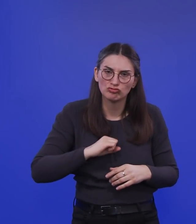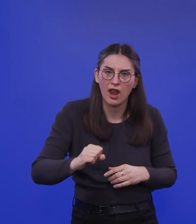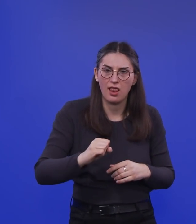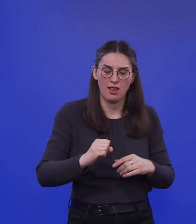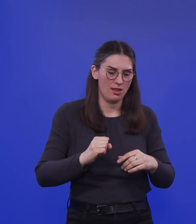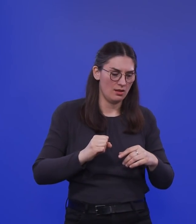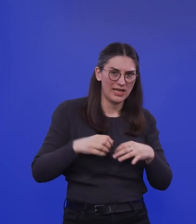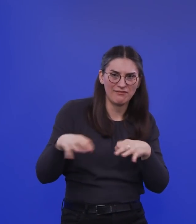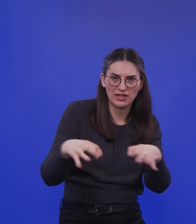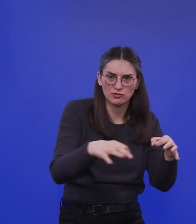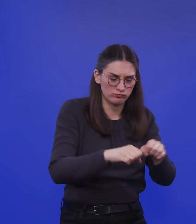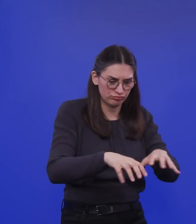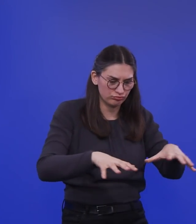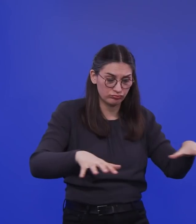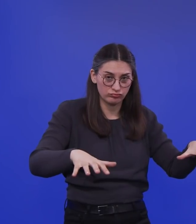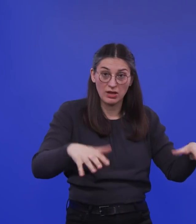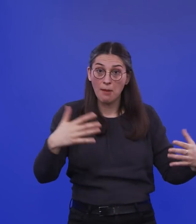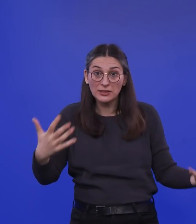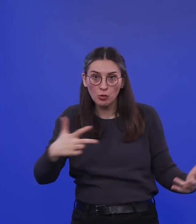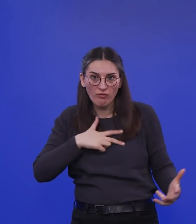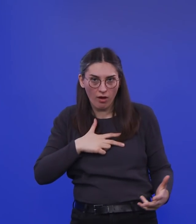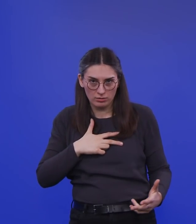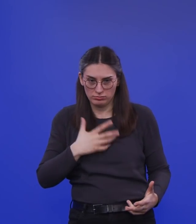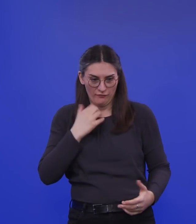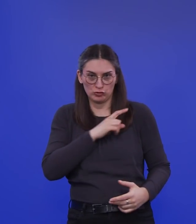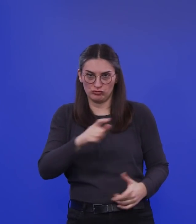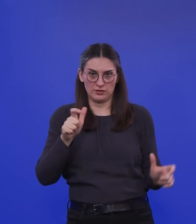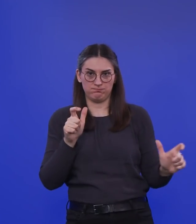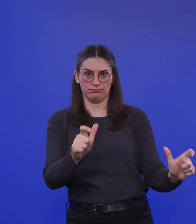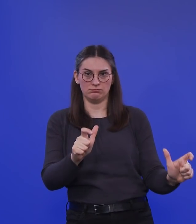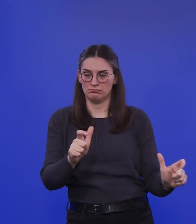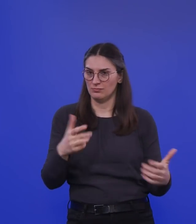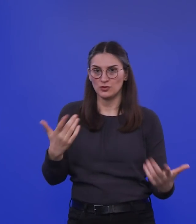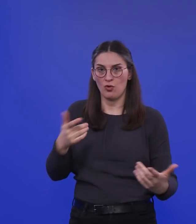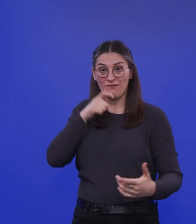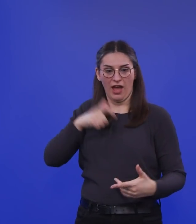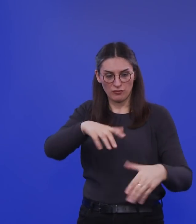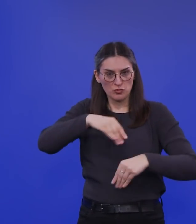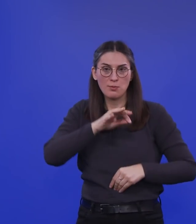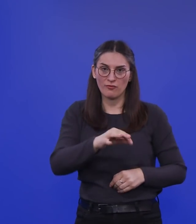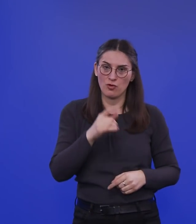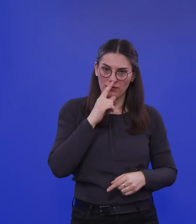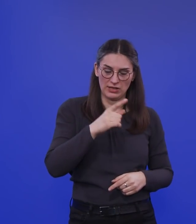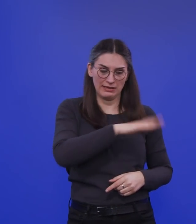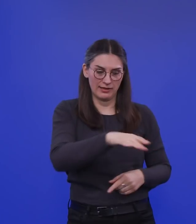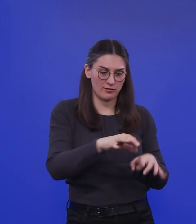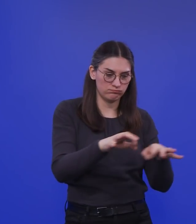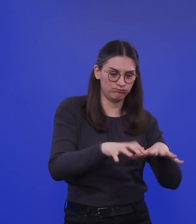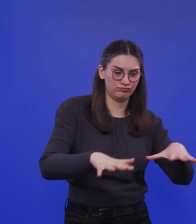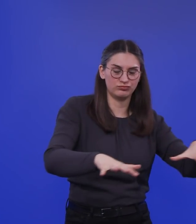Ich glaube, das ist eine Situation, die niemand möchte. Und die auch niemand verantworten möchte. Deswegen muss man natürlich, denke